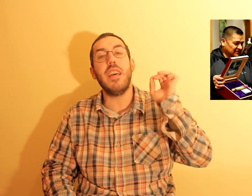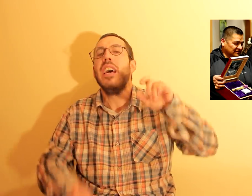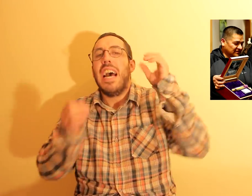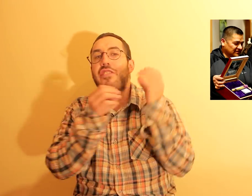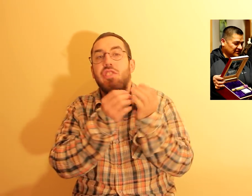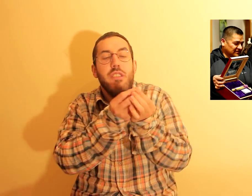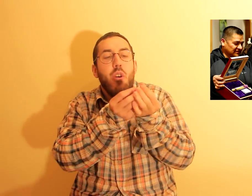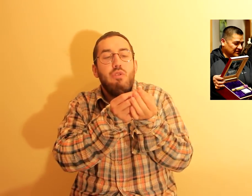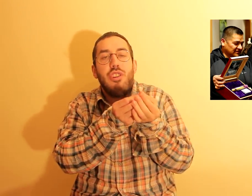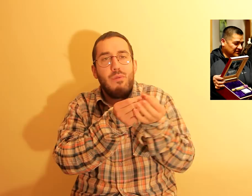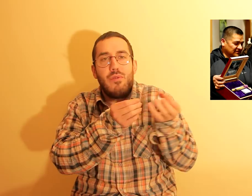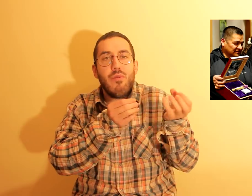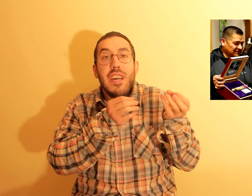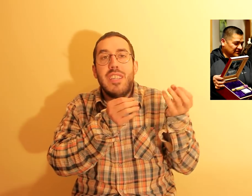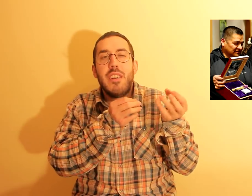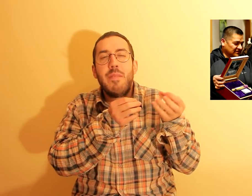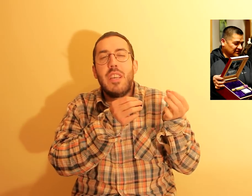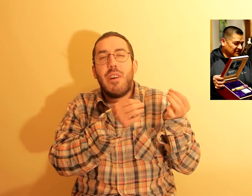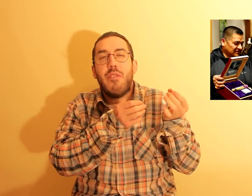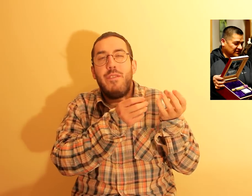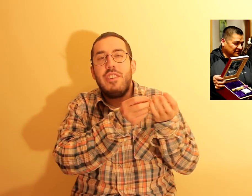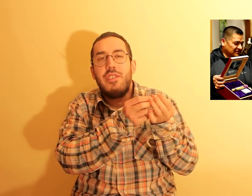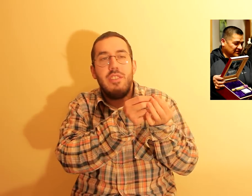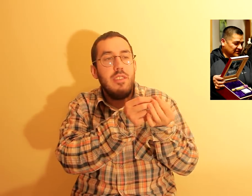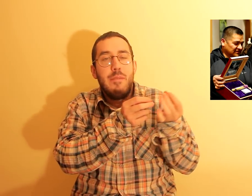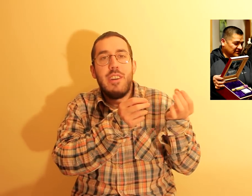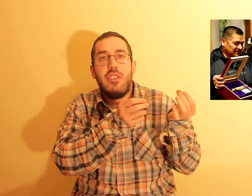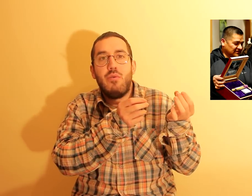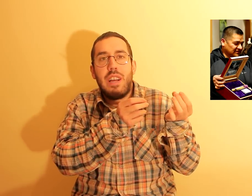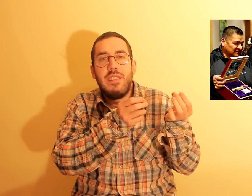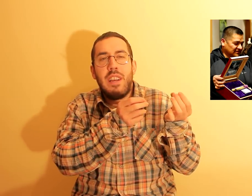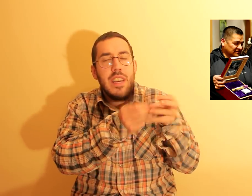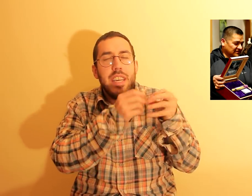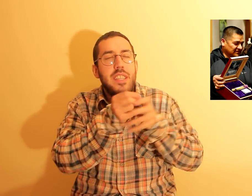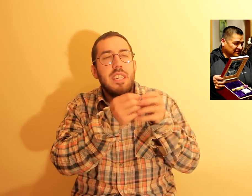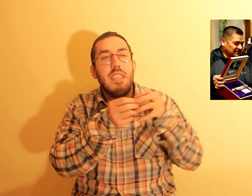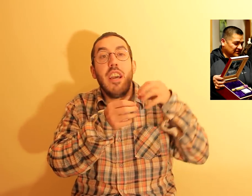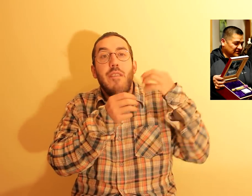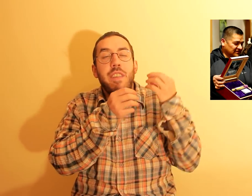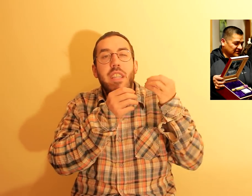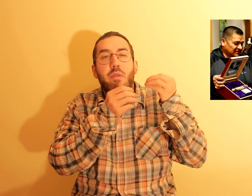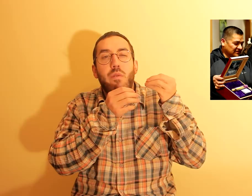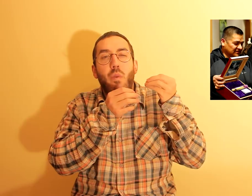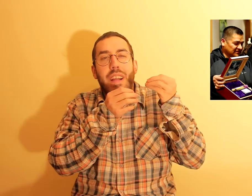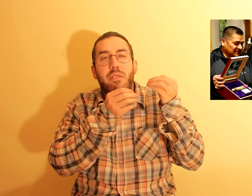é, acho que o charuto tinha 24 folhas de marijuana e tinha assim 24